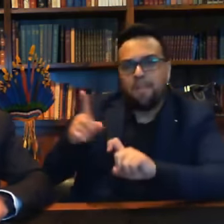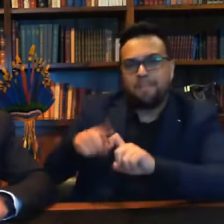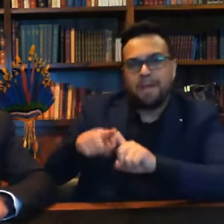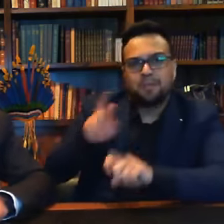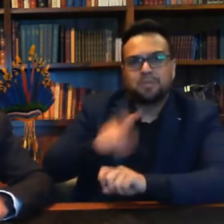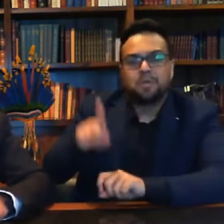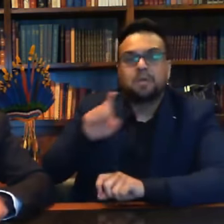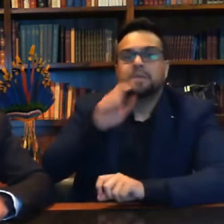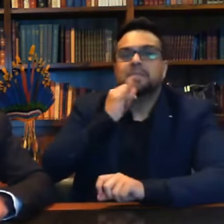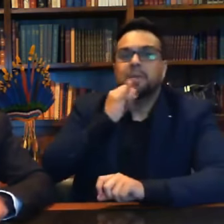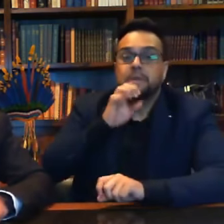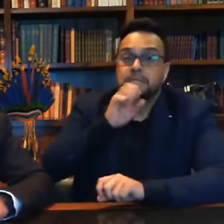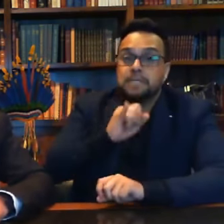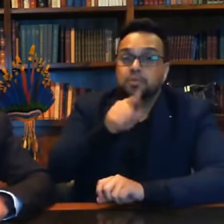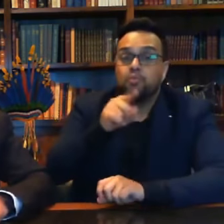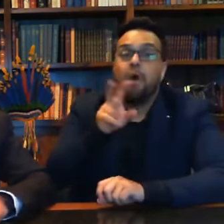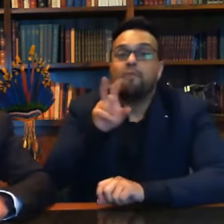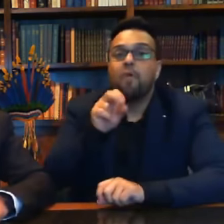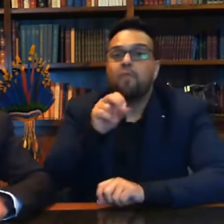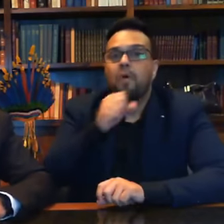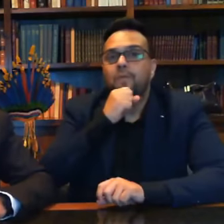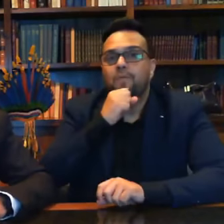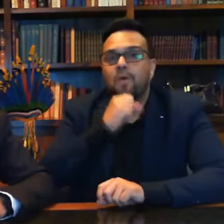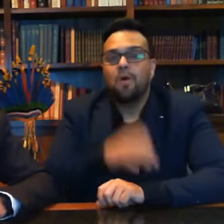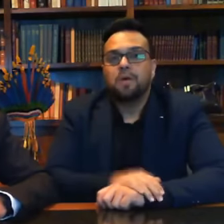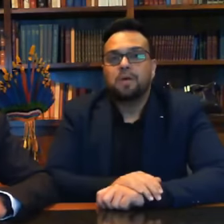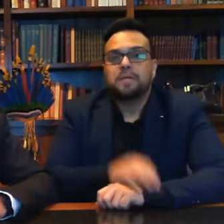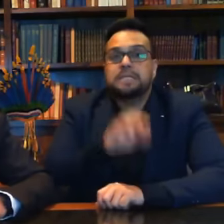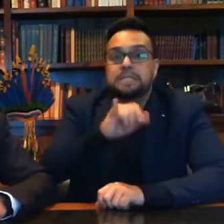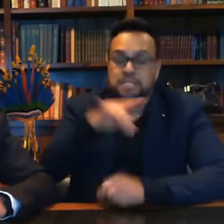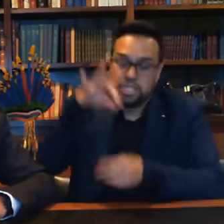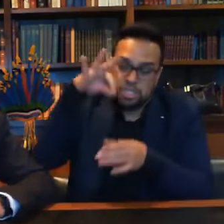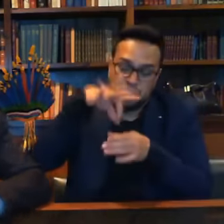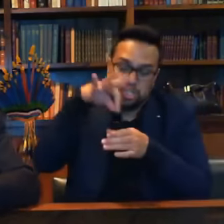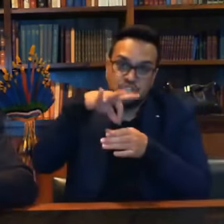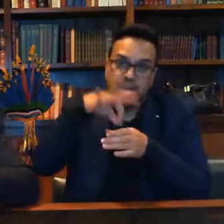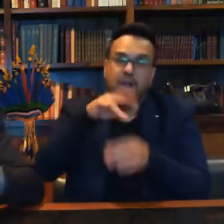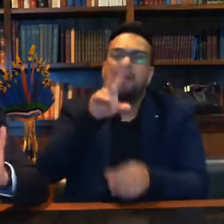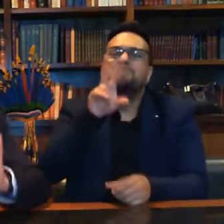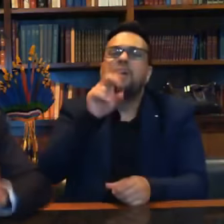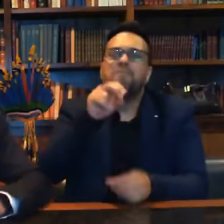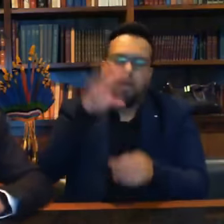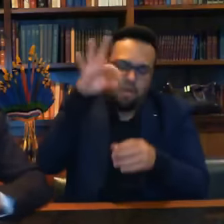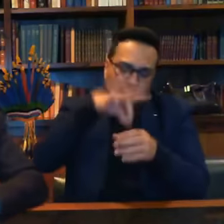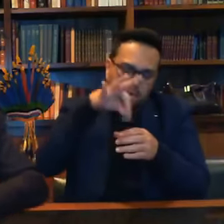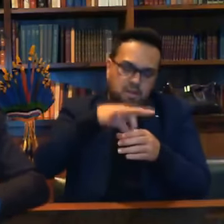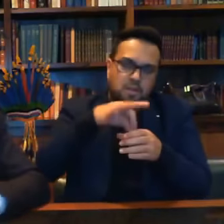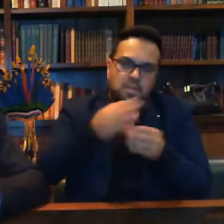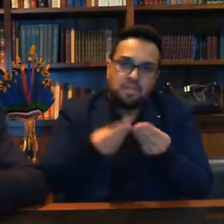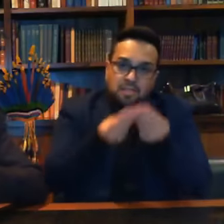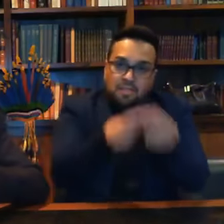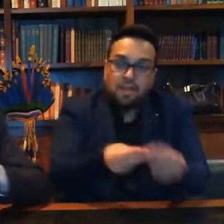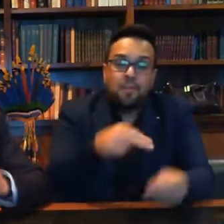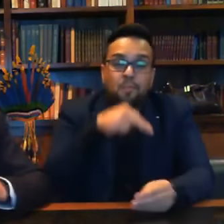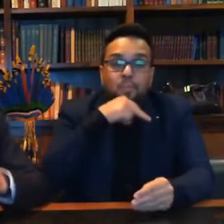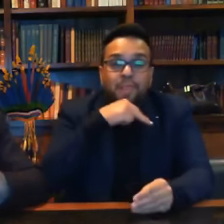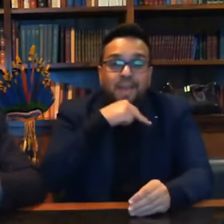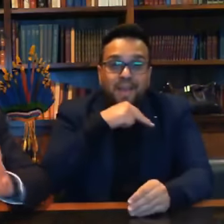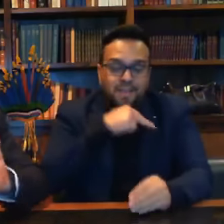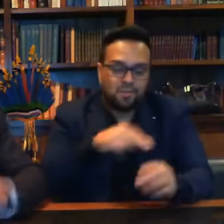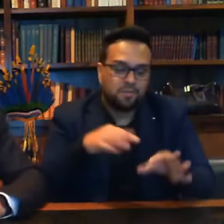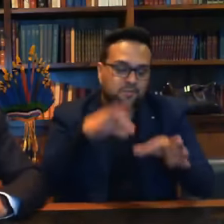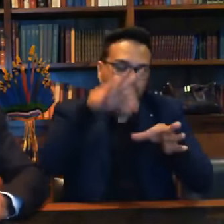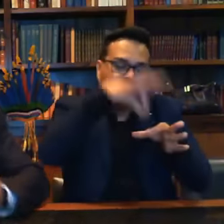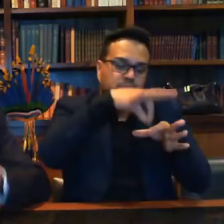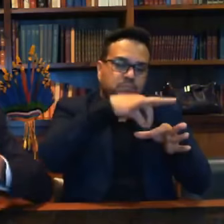a tua vovó desse um chazinho para o netinho se